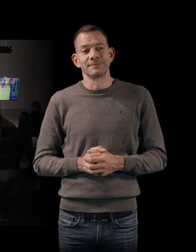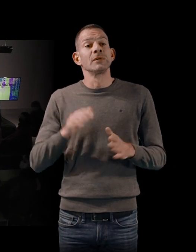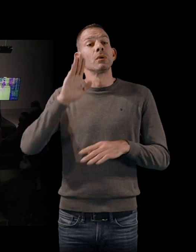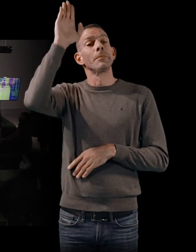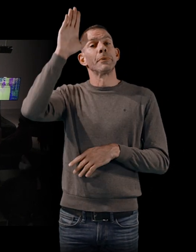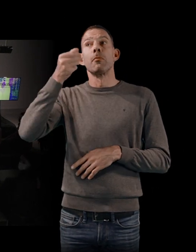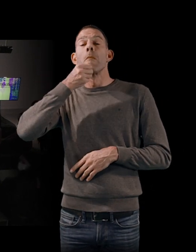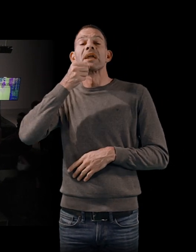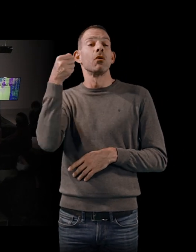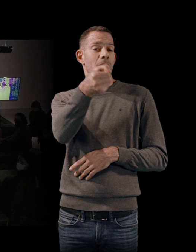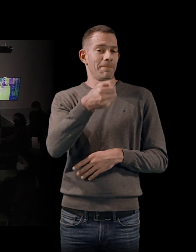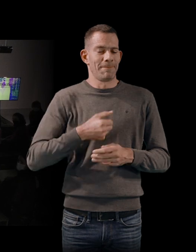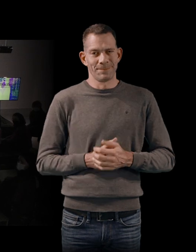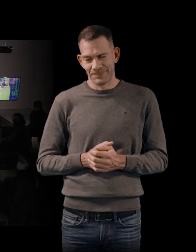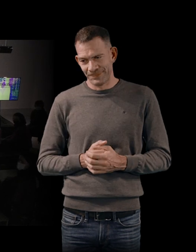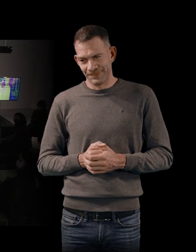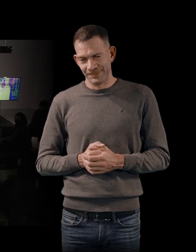vous identifie. Voilà, merci.